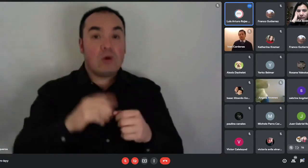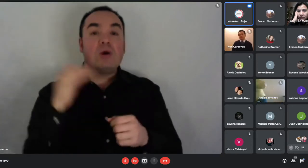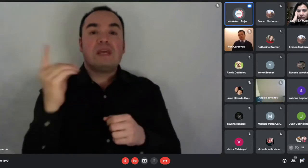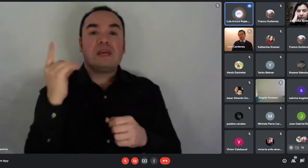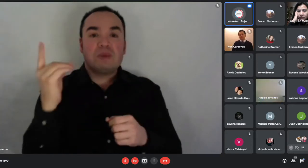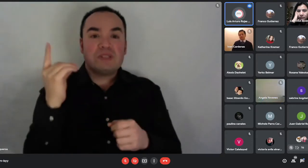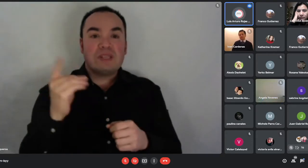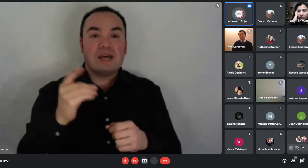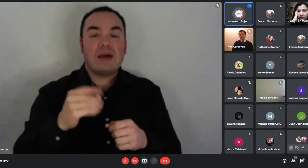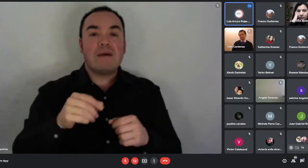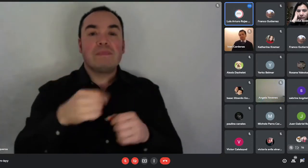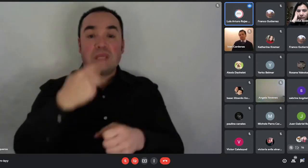informe VALACH.